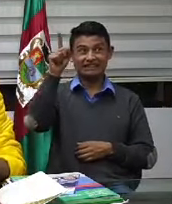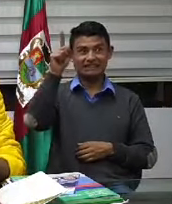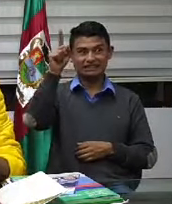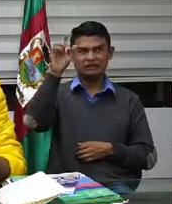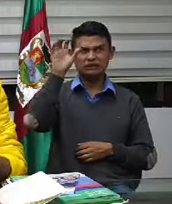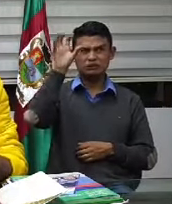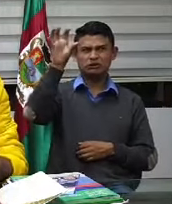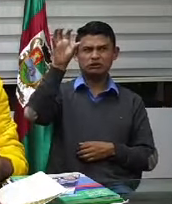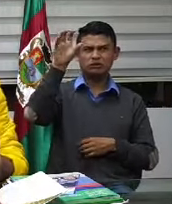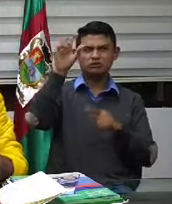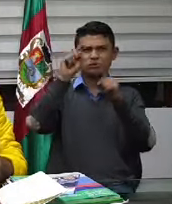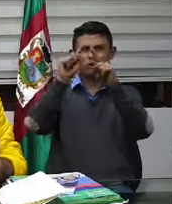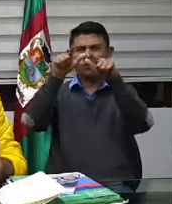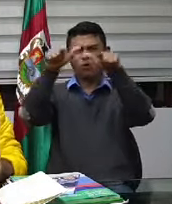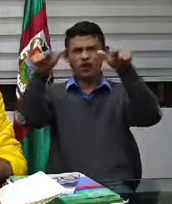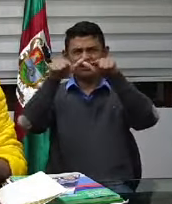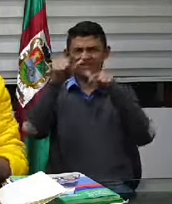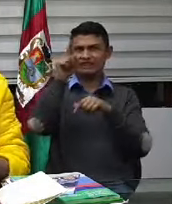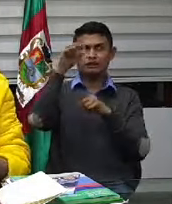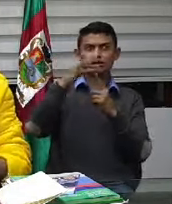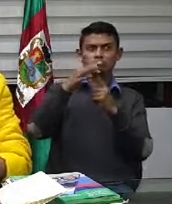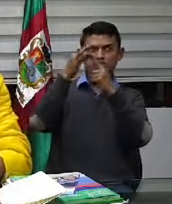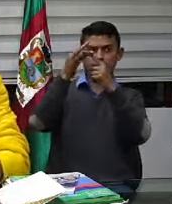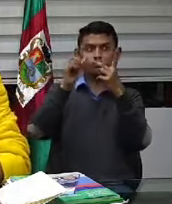Corea del Sur en Finlandia